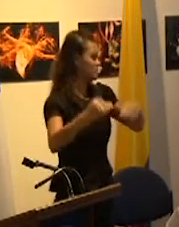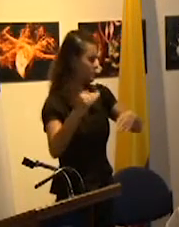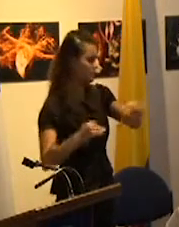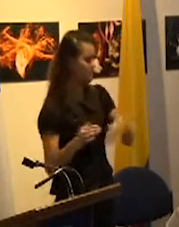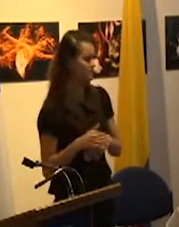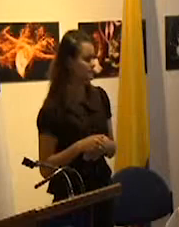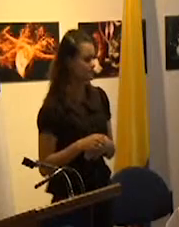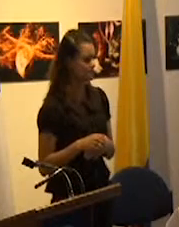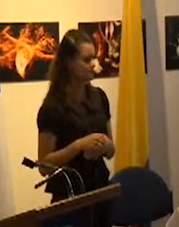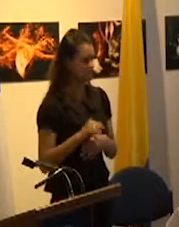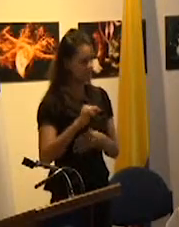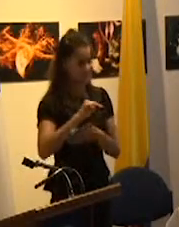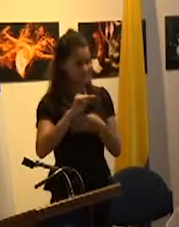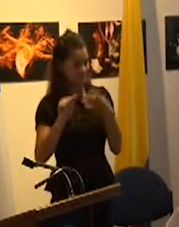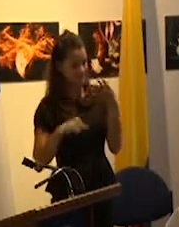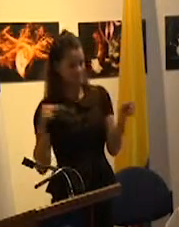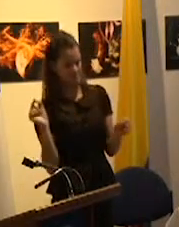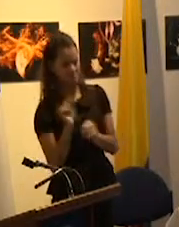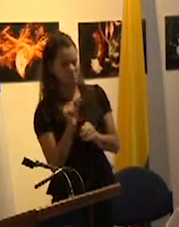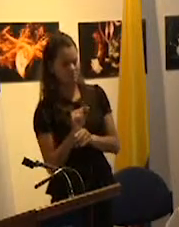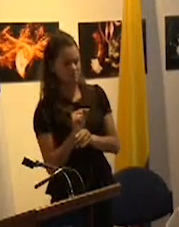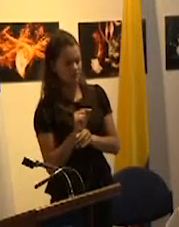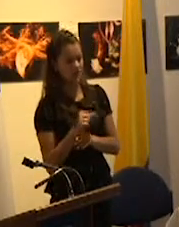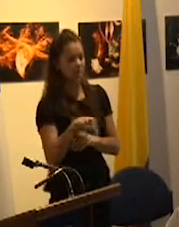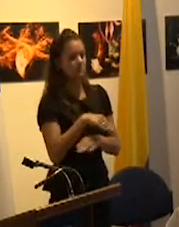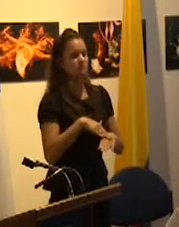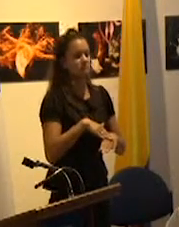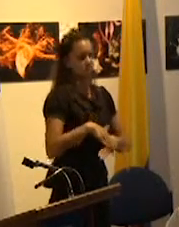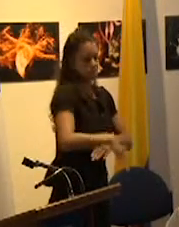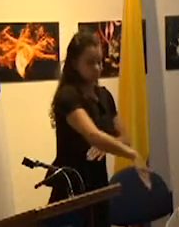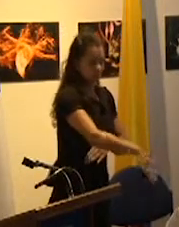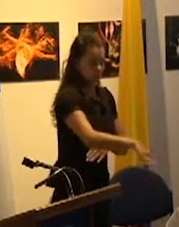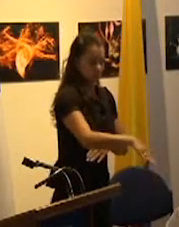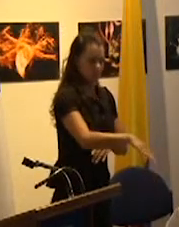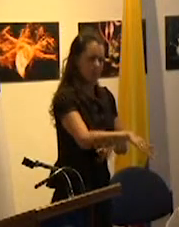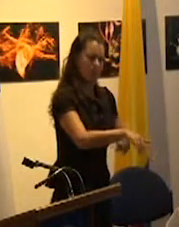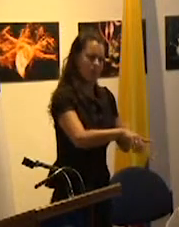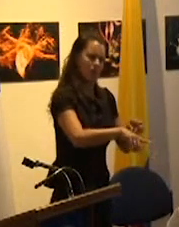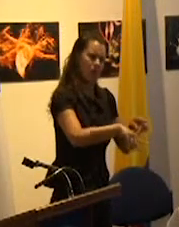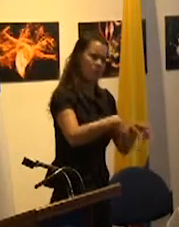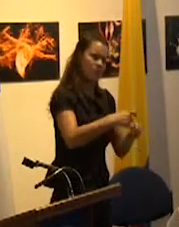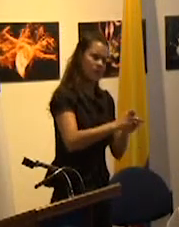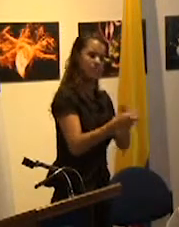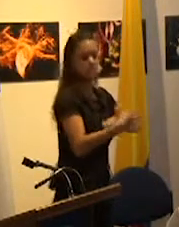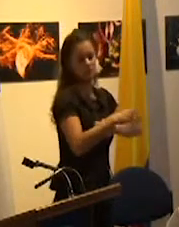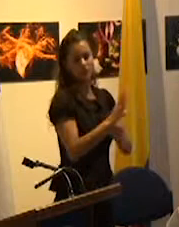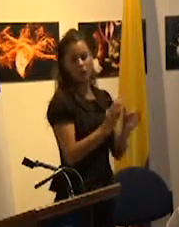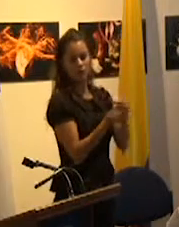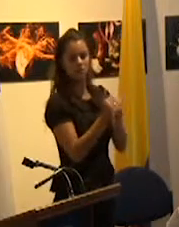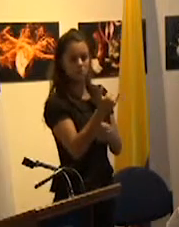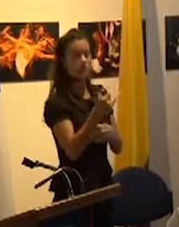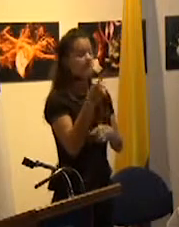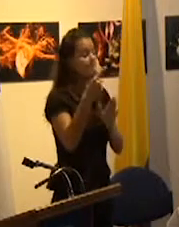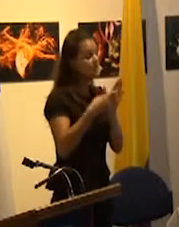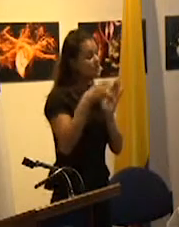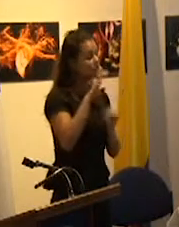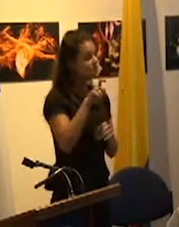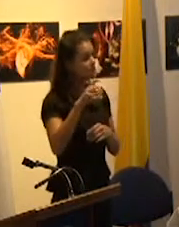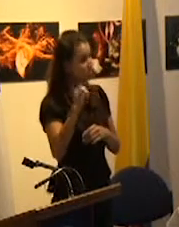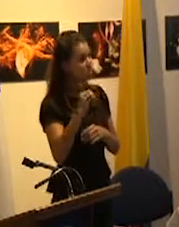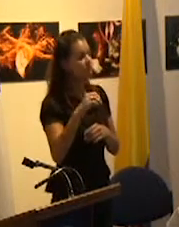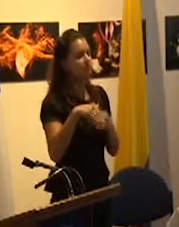algunos de estos embates tuvieron efectos inclusivos de hecho a partir de la década del 60 el incremento fue